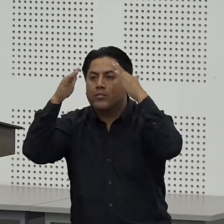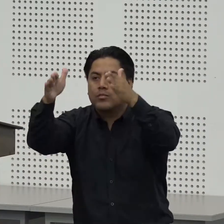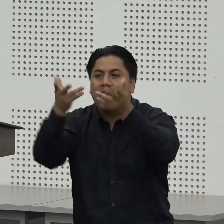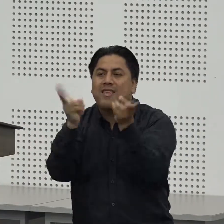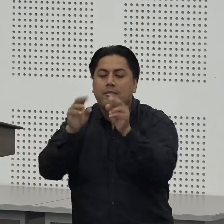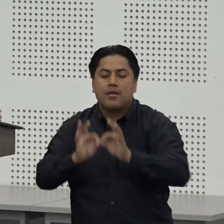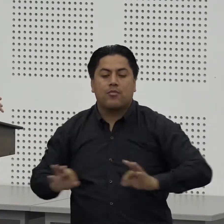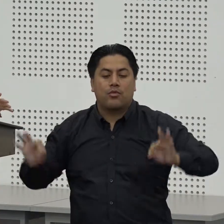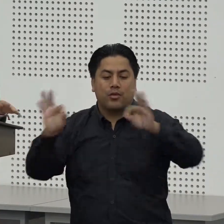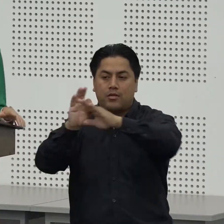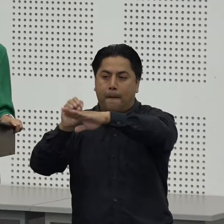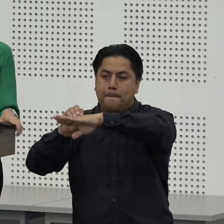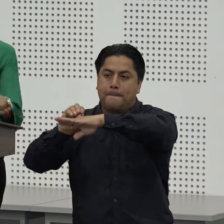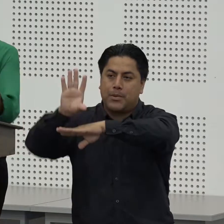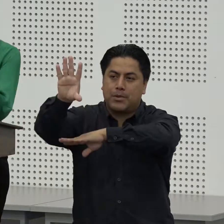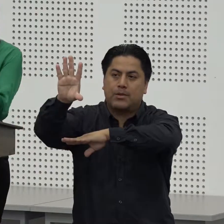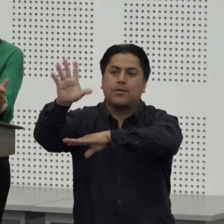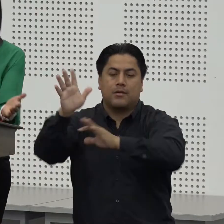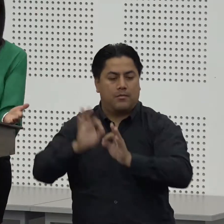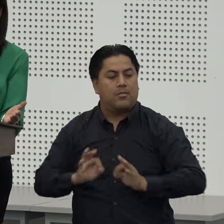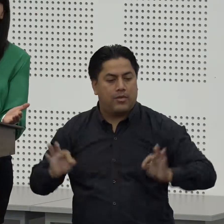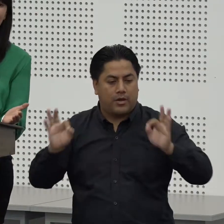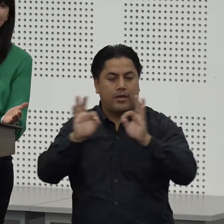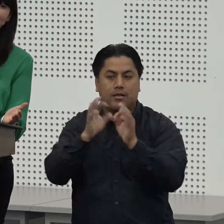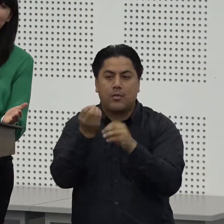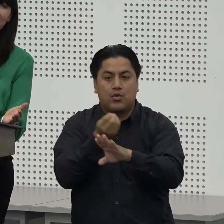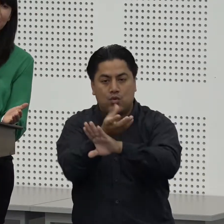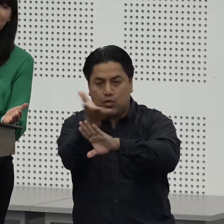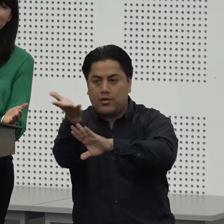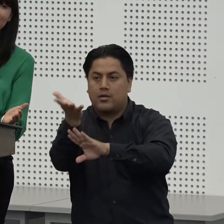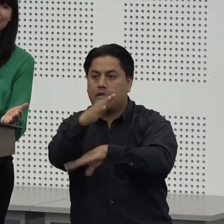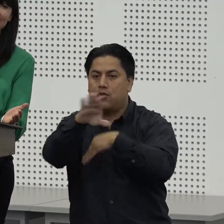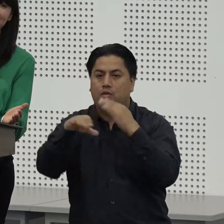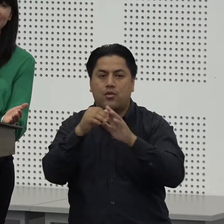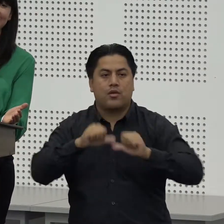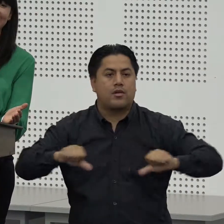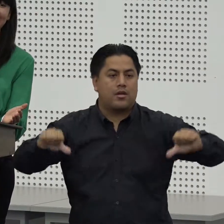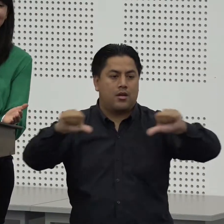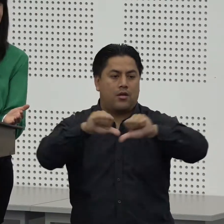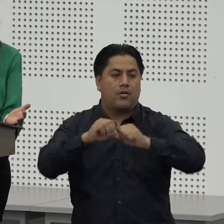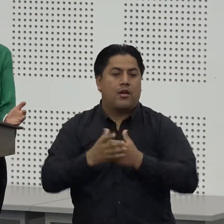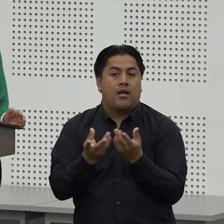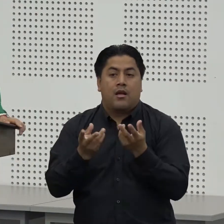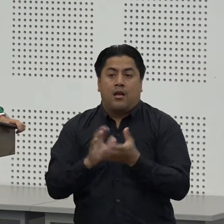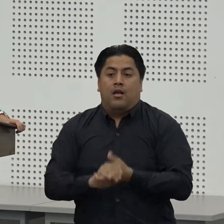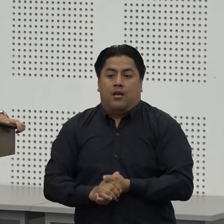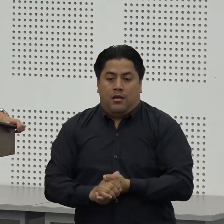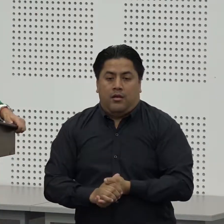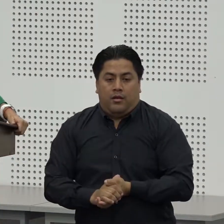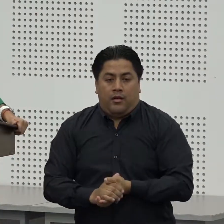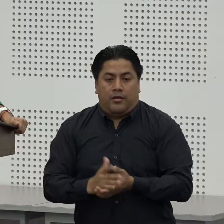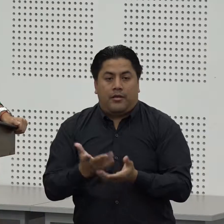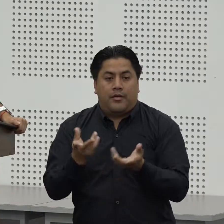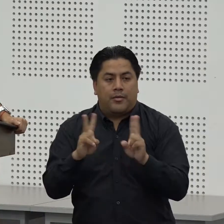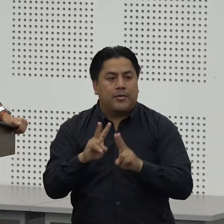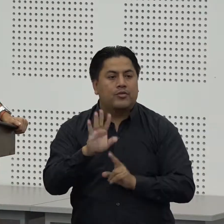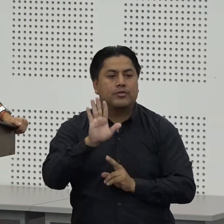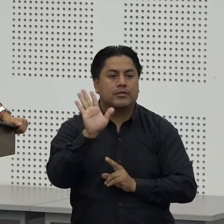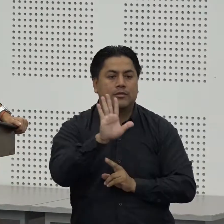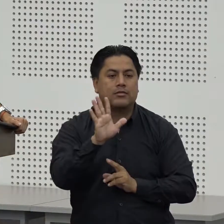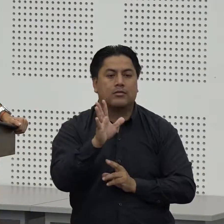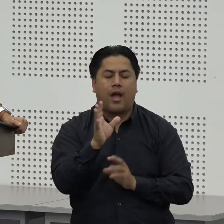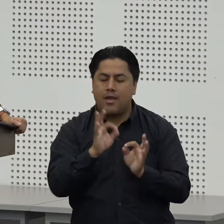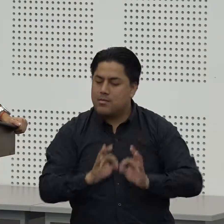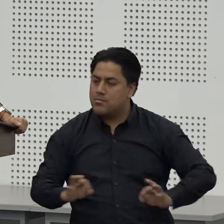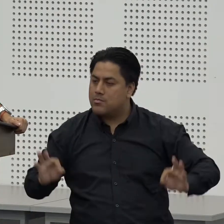didácticos otras de las sugerencias y que es una invitación para todos los que estamos aquí respetar la identidad